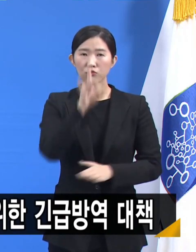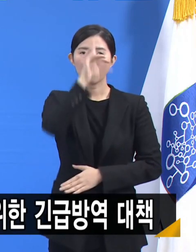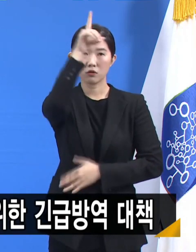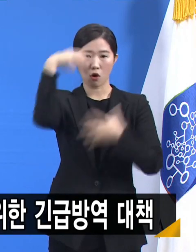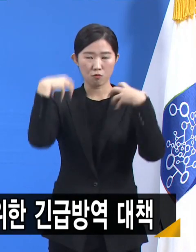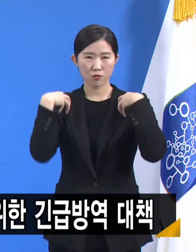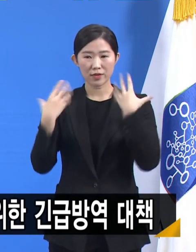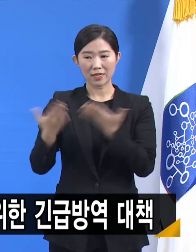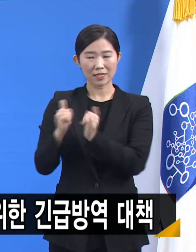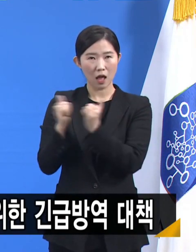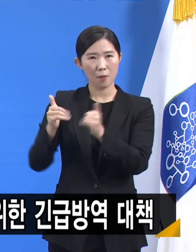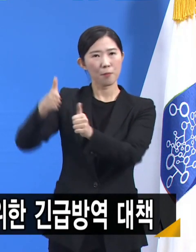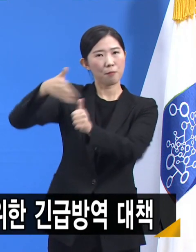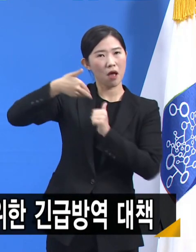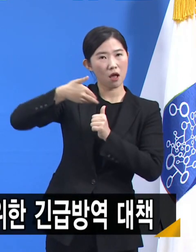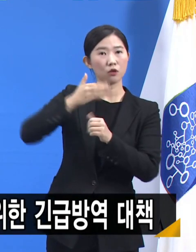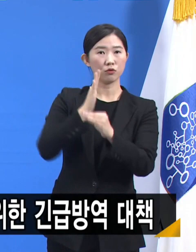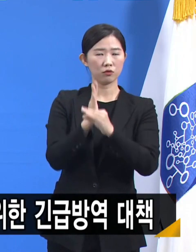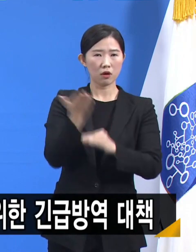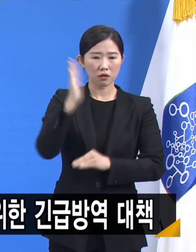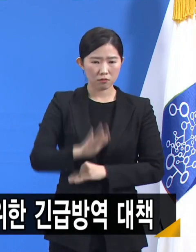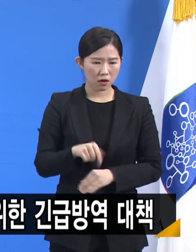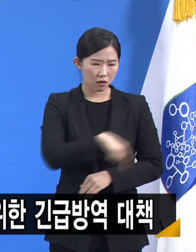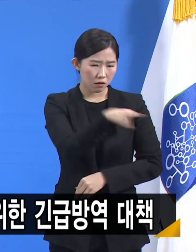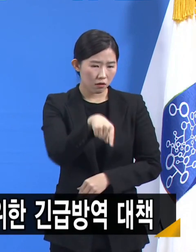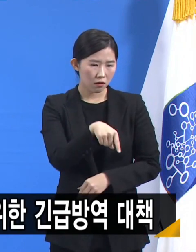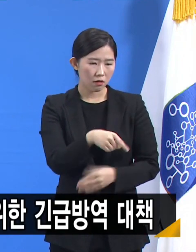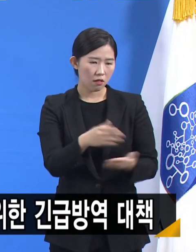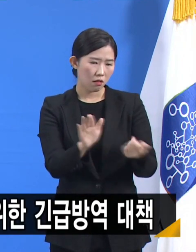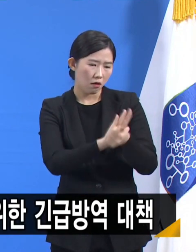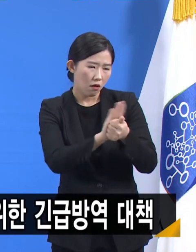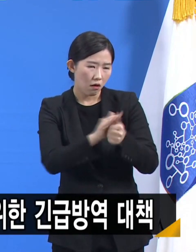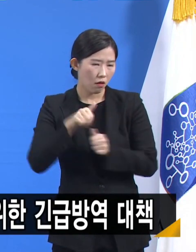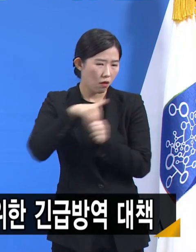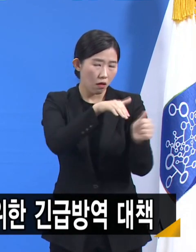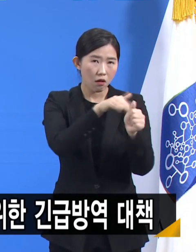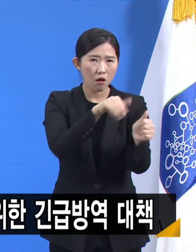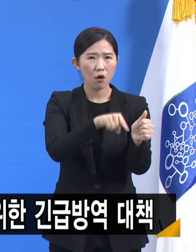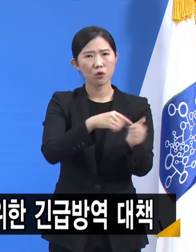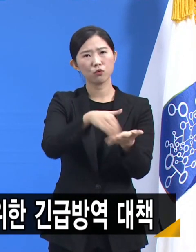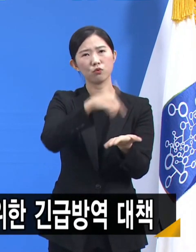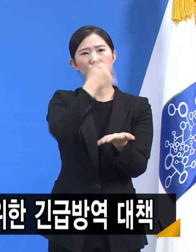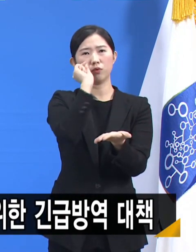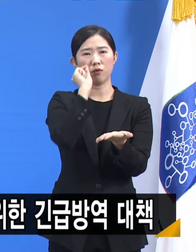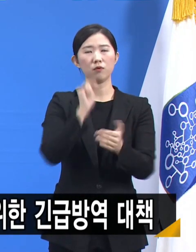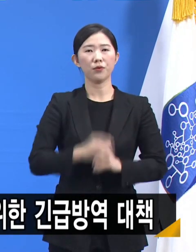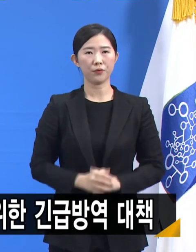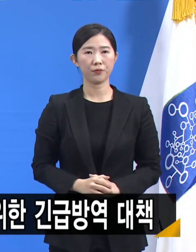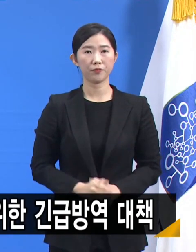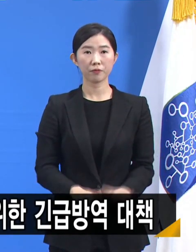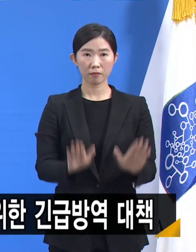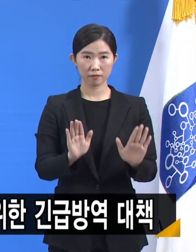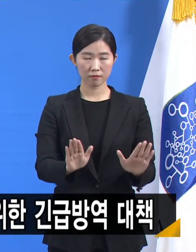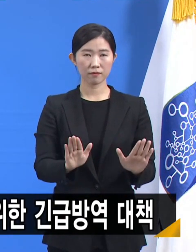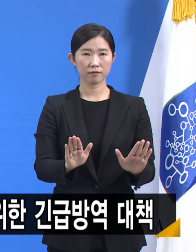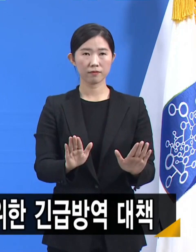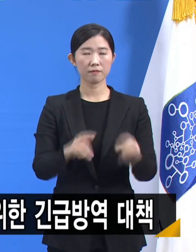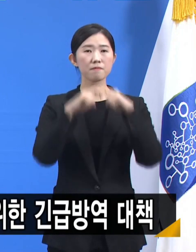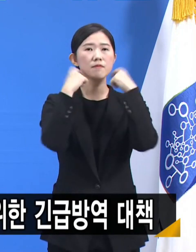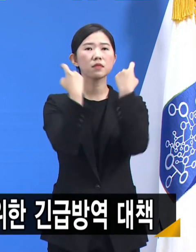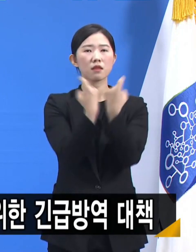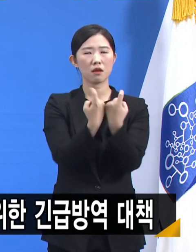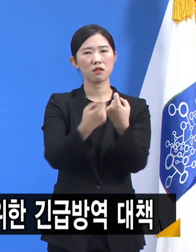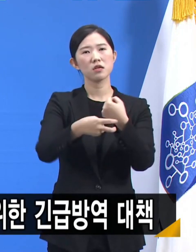현장 수요에 비해서 턱없이 부족한 실정입니다. 지금은 민간의료기관의